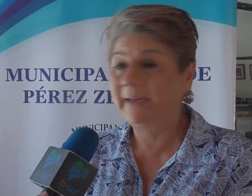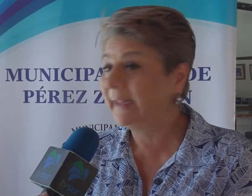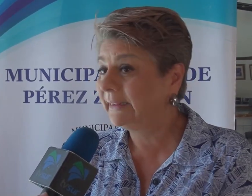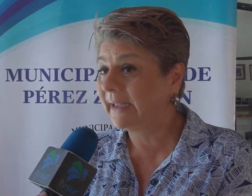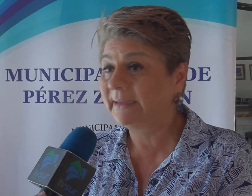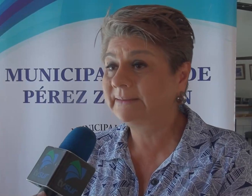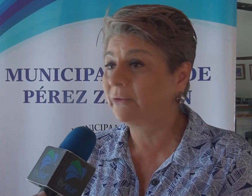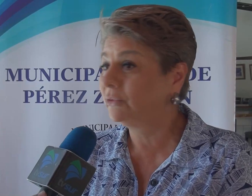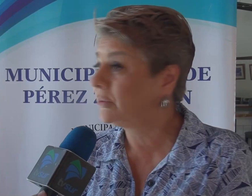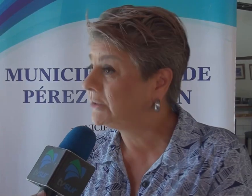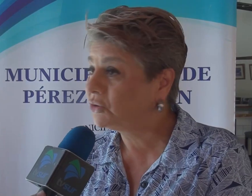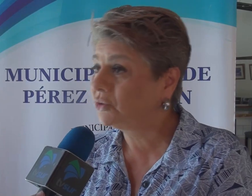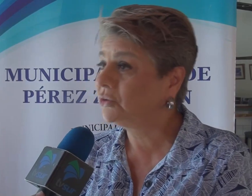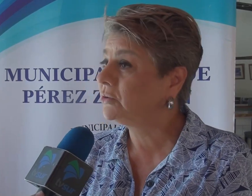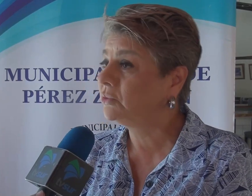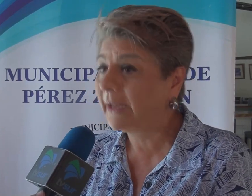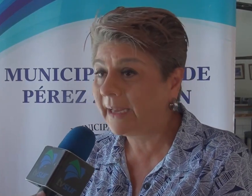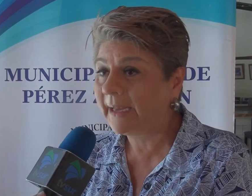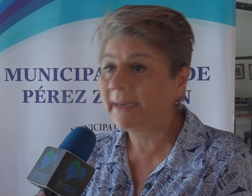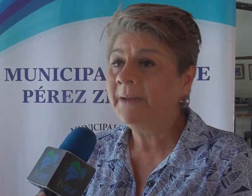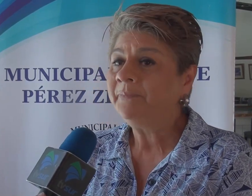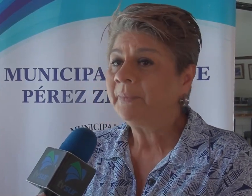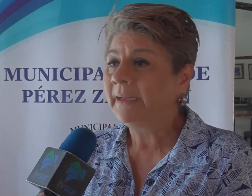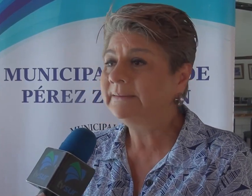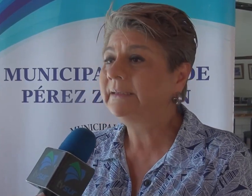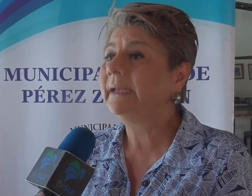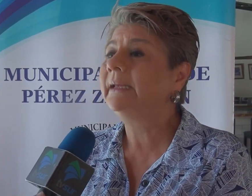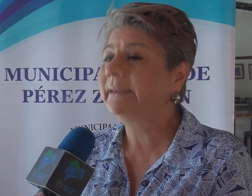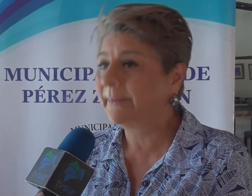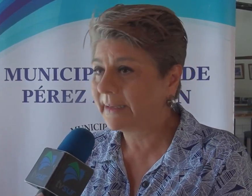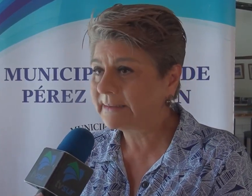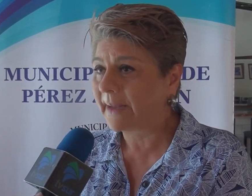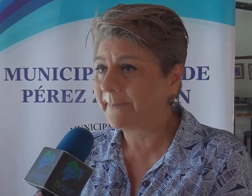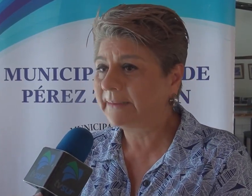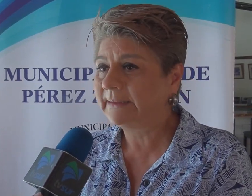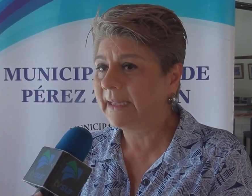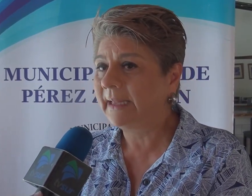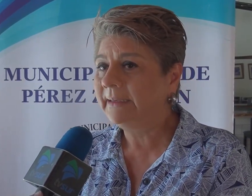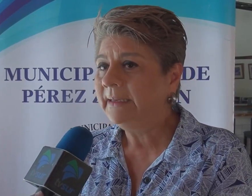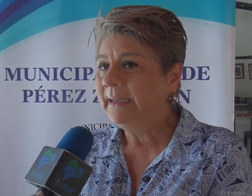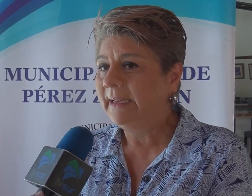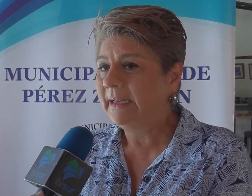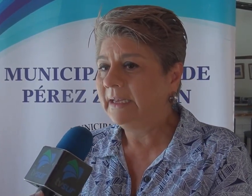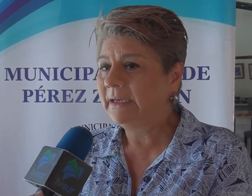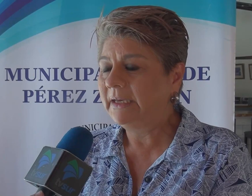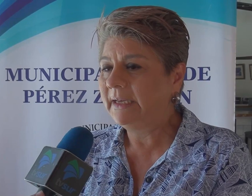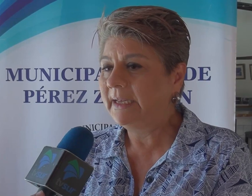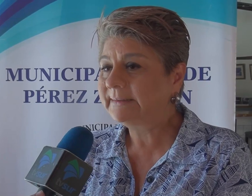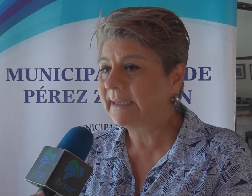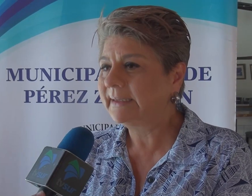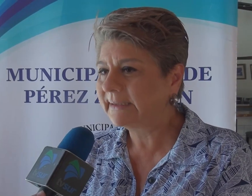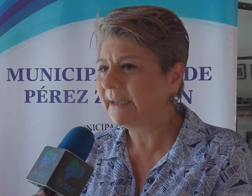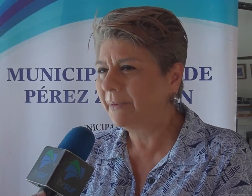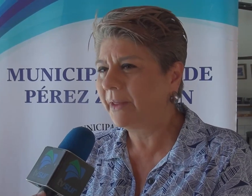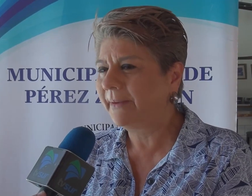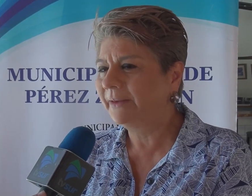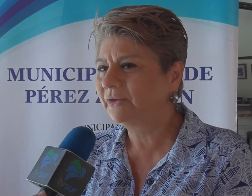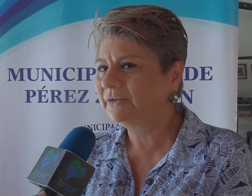diferentes, adulto mayor, mujer, tema discapacidad. Y este tipo de eventos